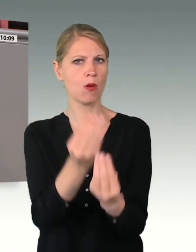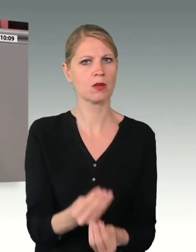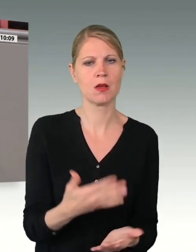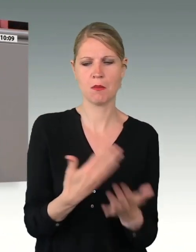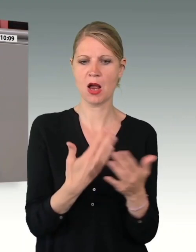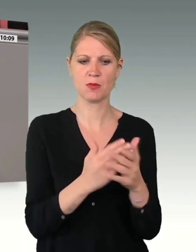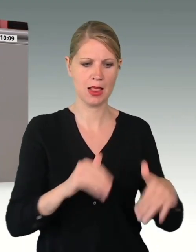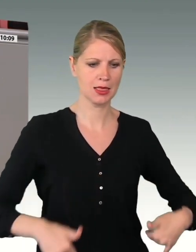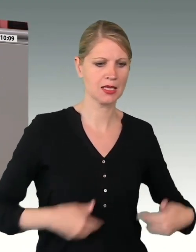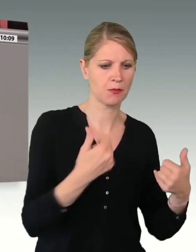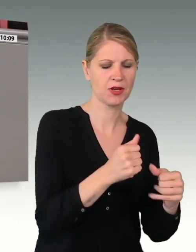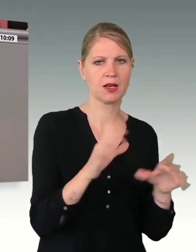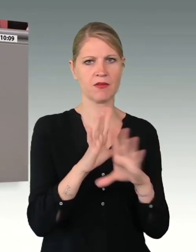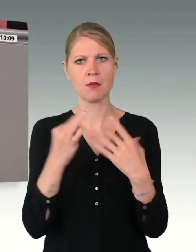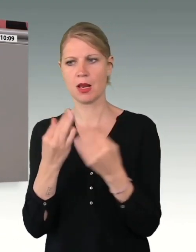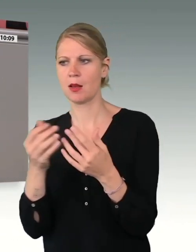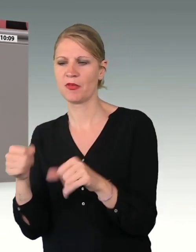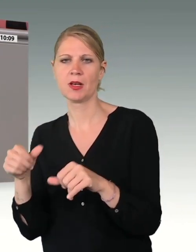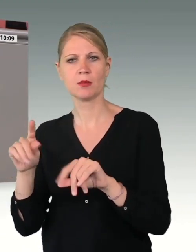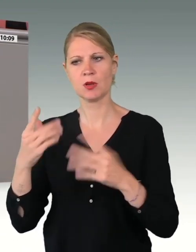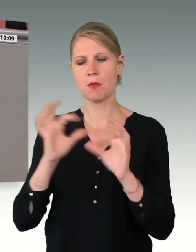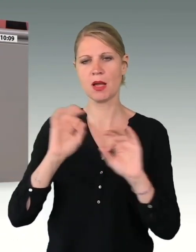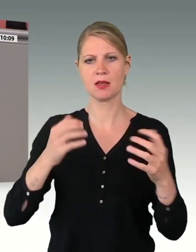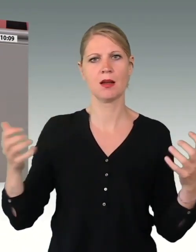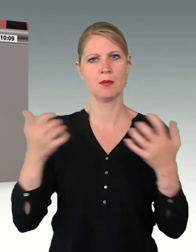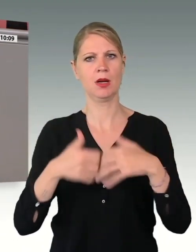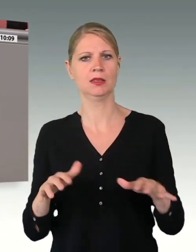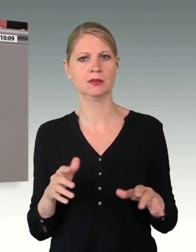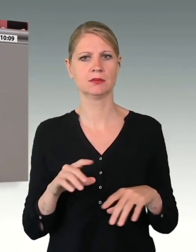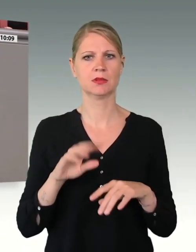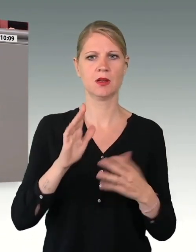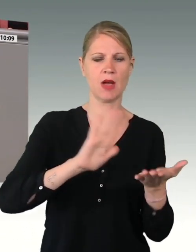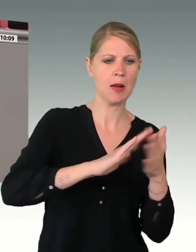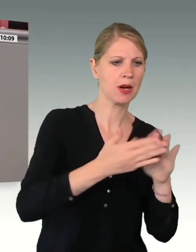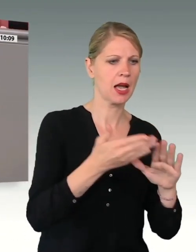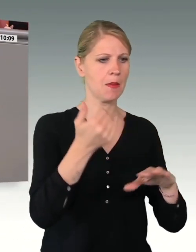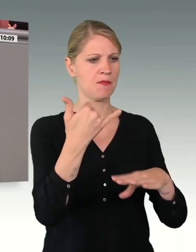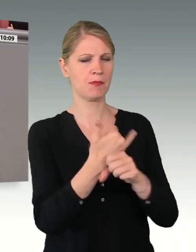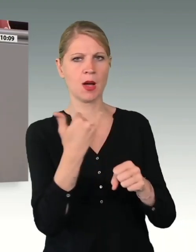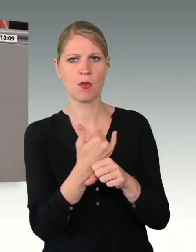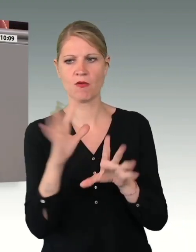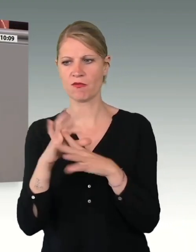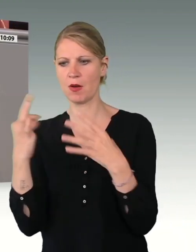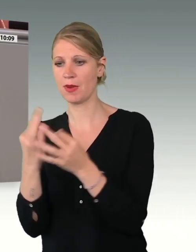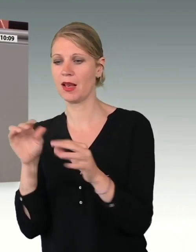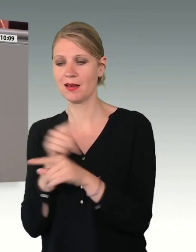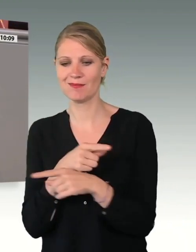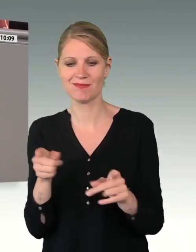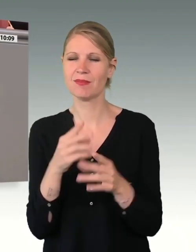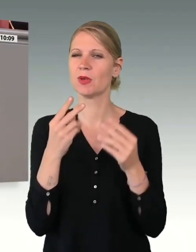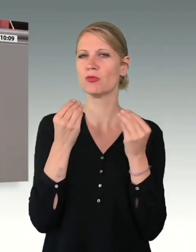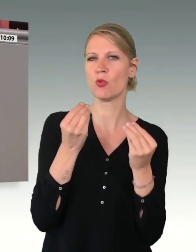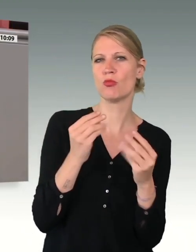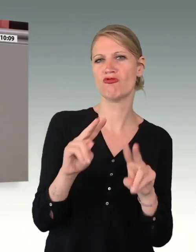und Familienpflichten kombinierbarer werden. Die Vereinbarkeit von Beruf und Familie ist ein großes Thema